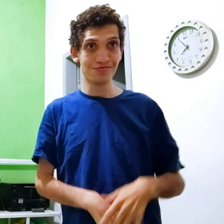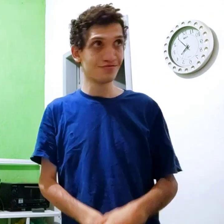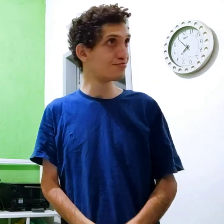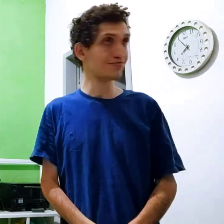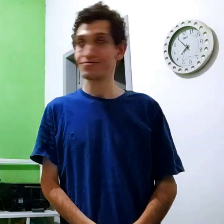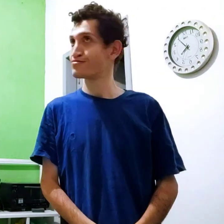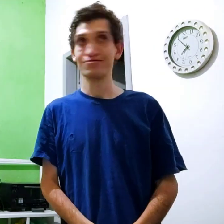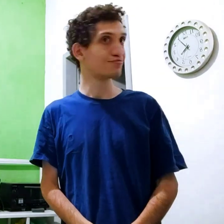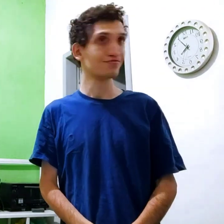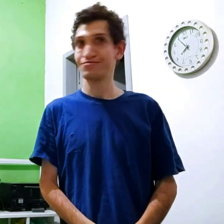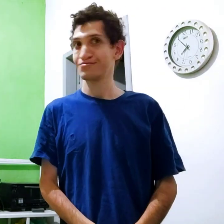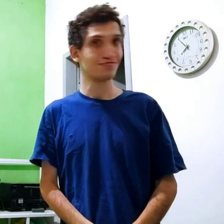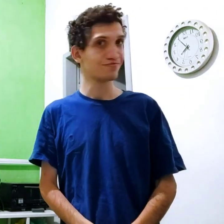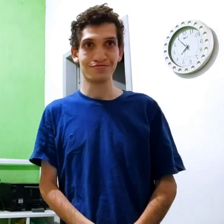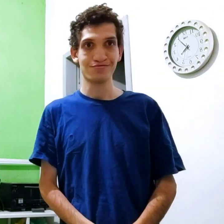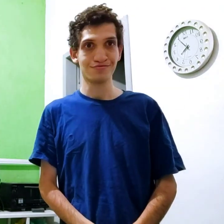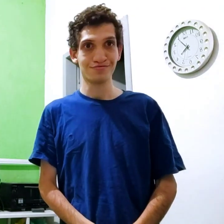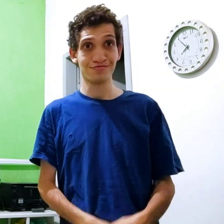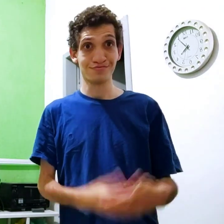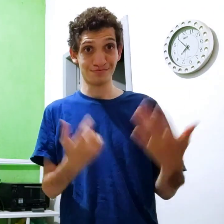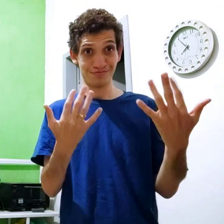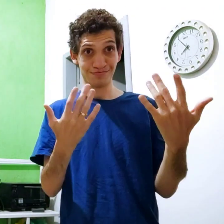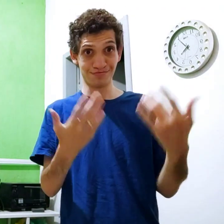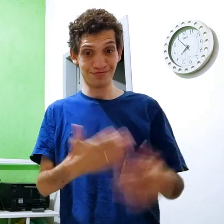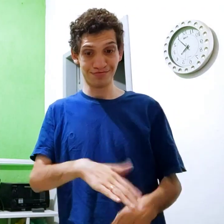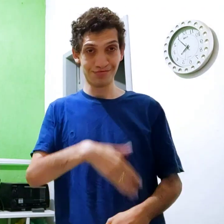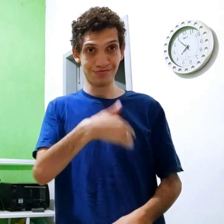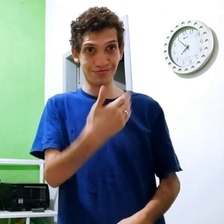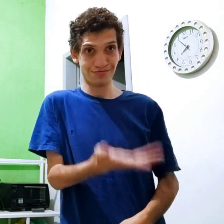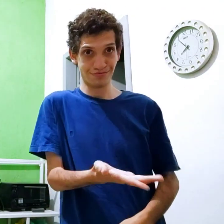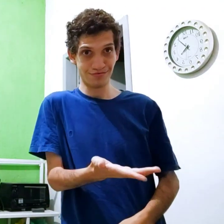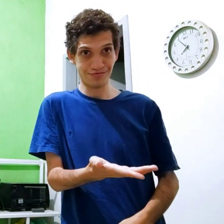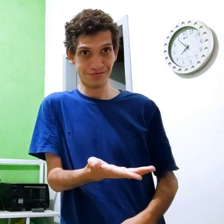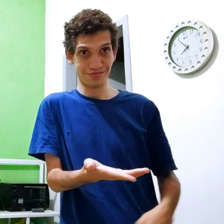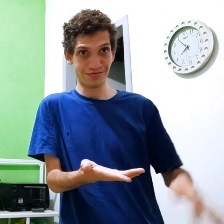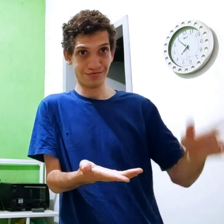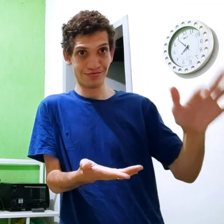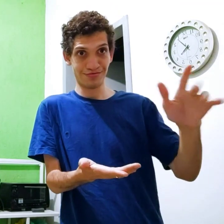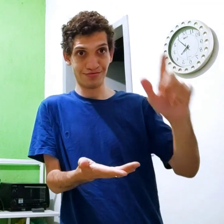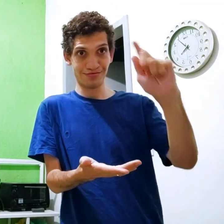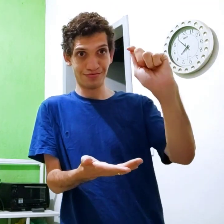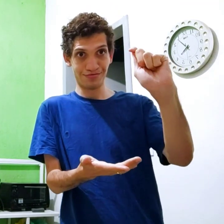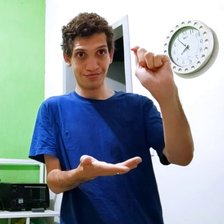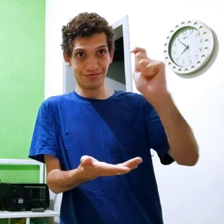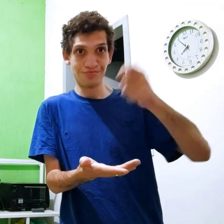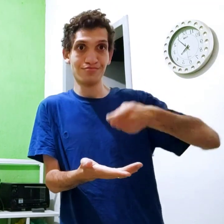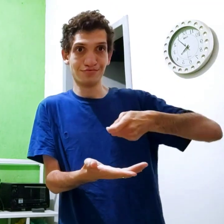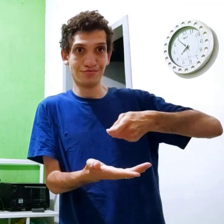Movimento rosto, assim Vamos com o coração, assim A outra, assim